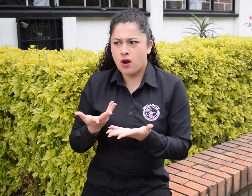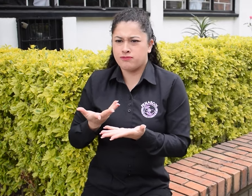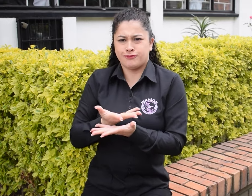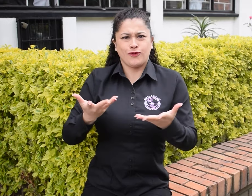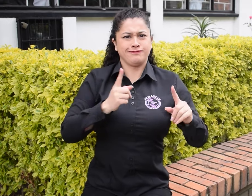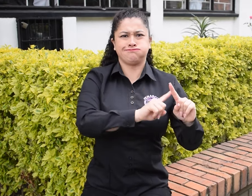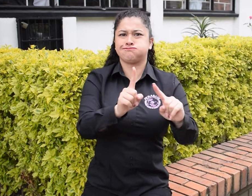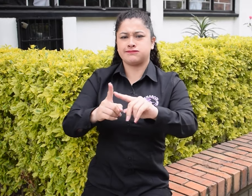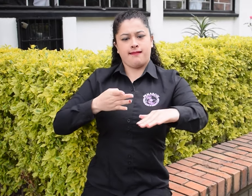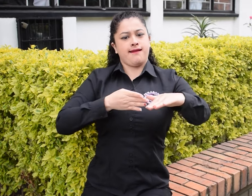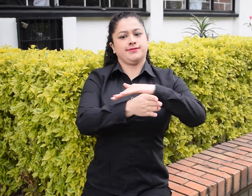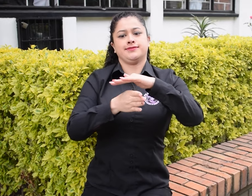Es tu derecho.